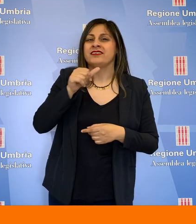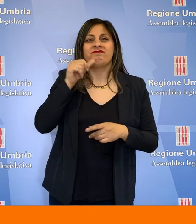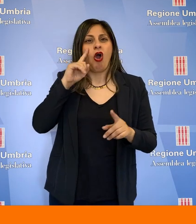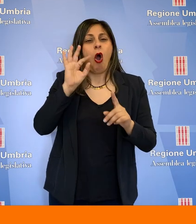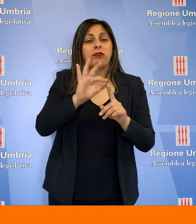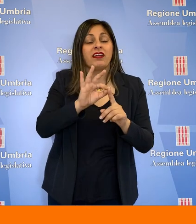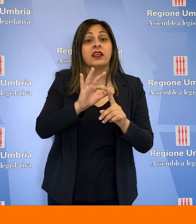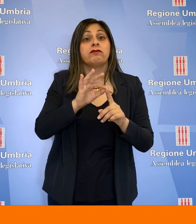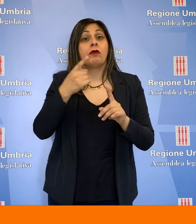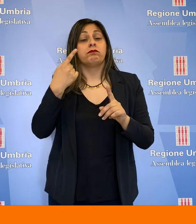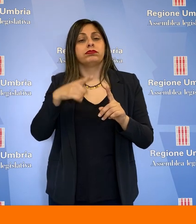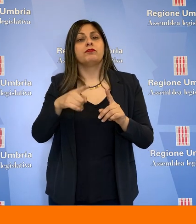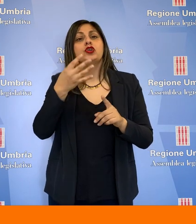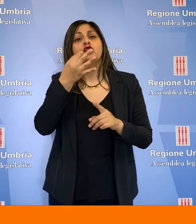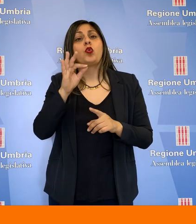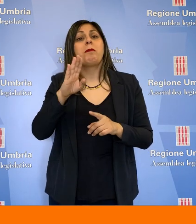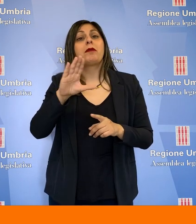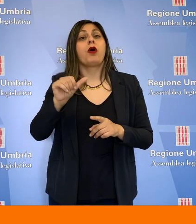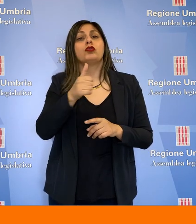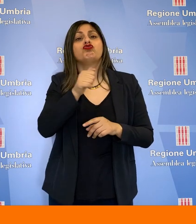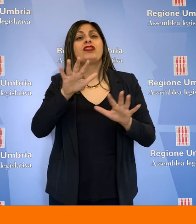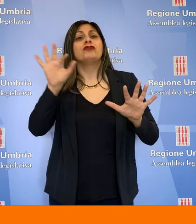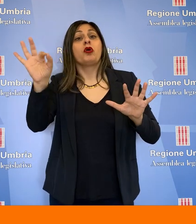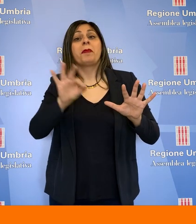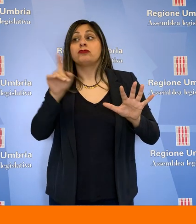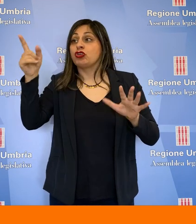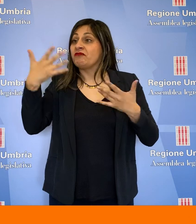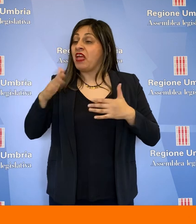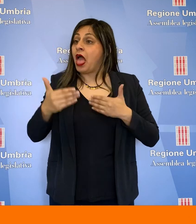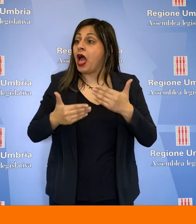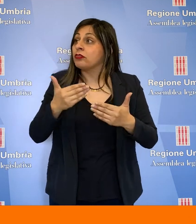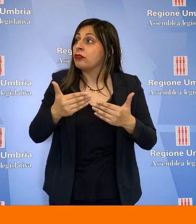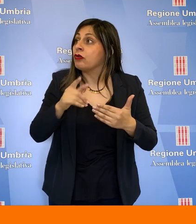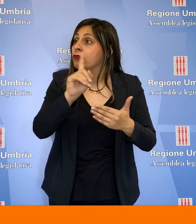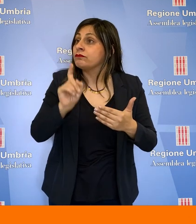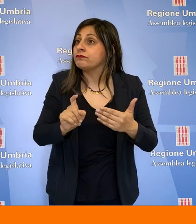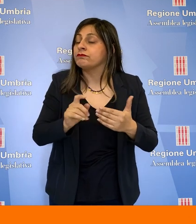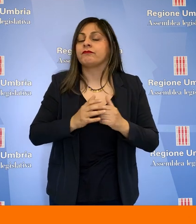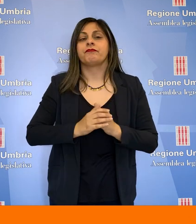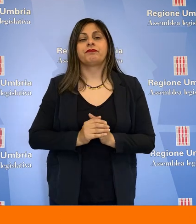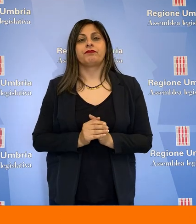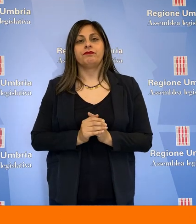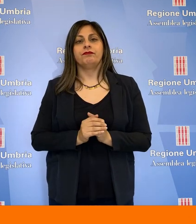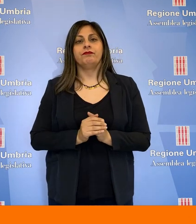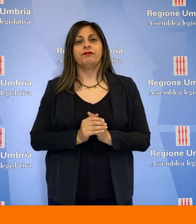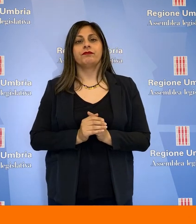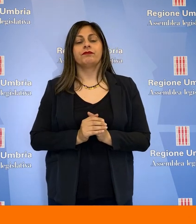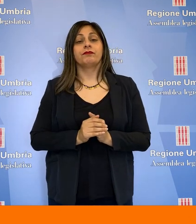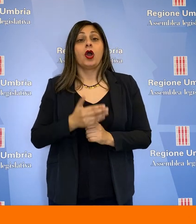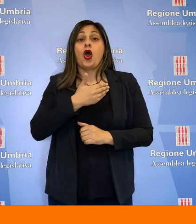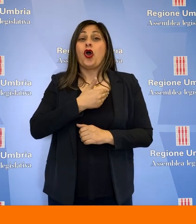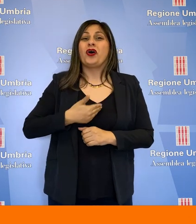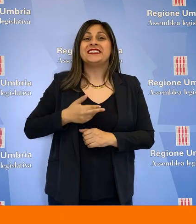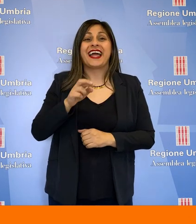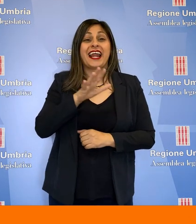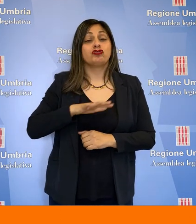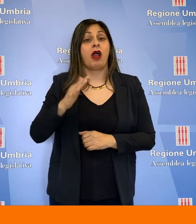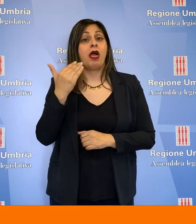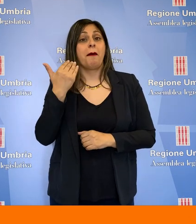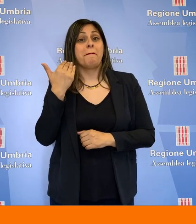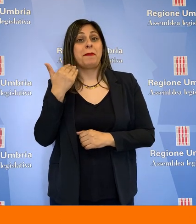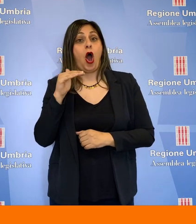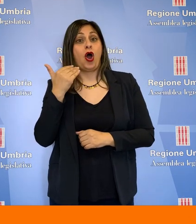favorire l'accesso al super bonus 110%. Per la consigliera regionale